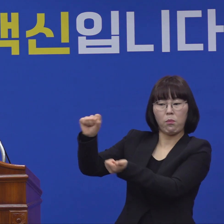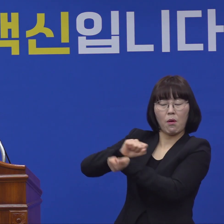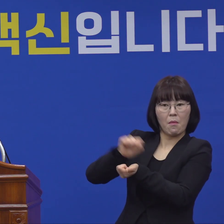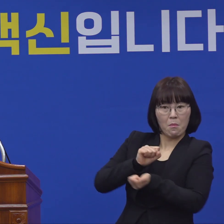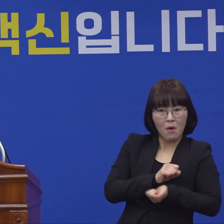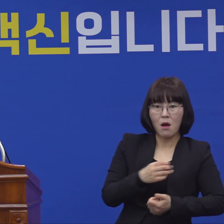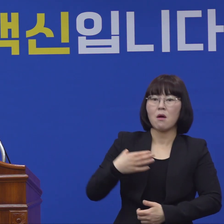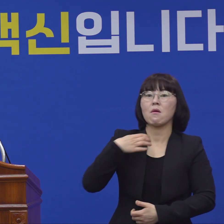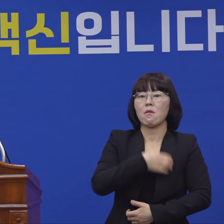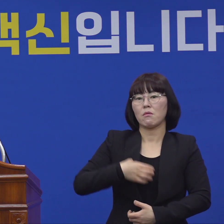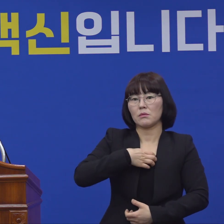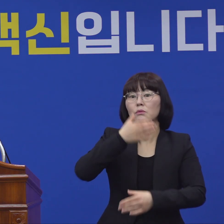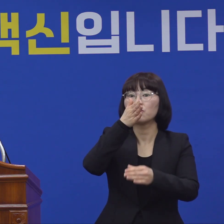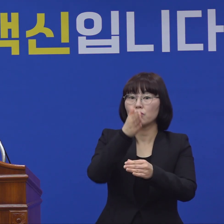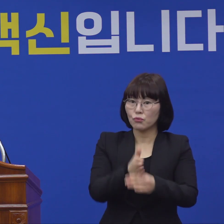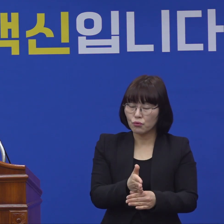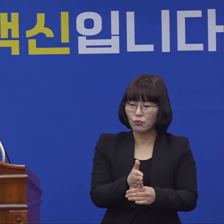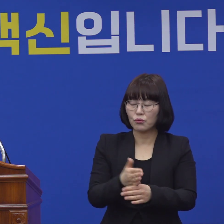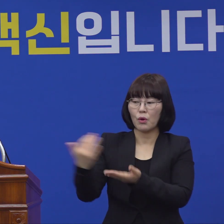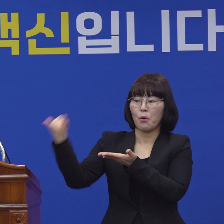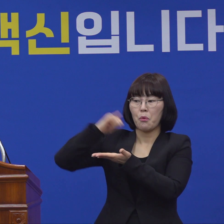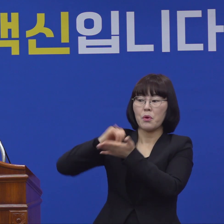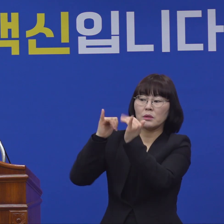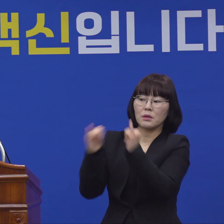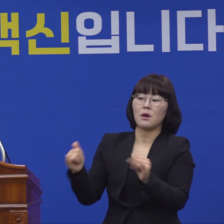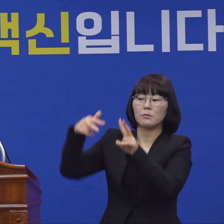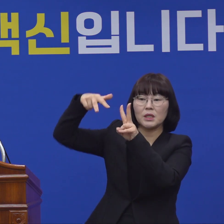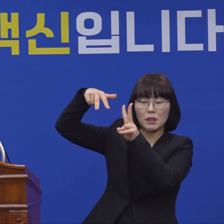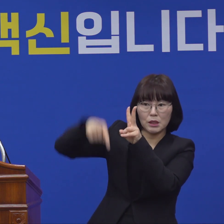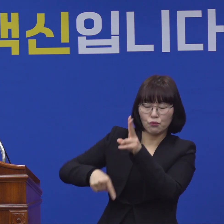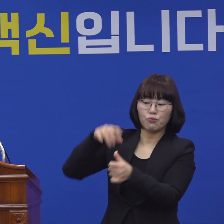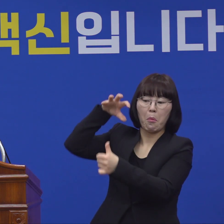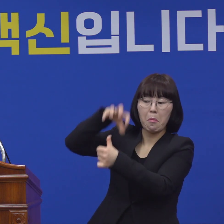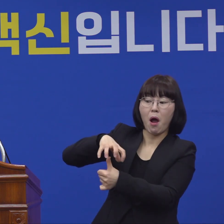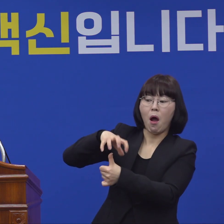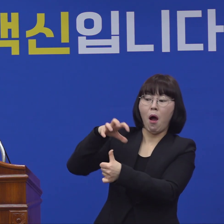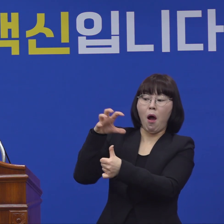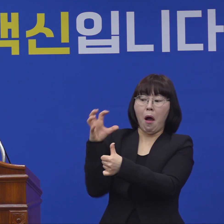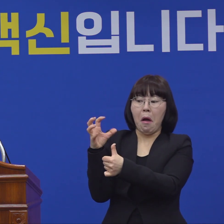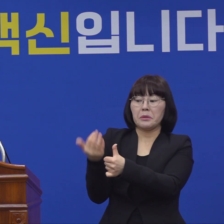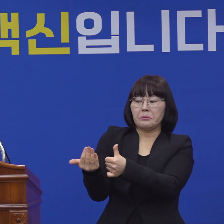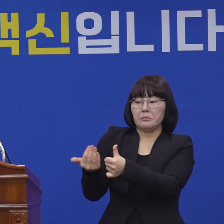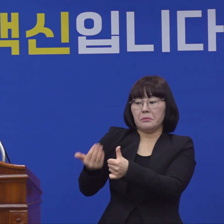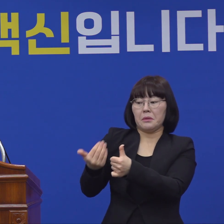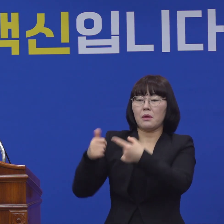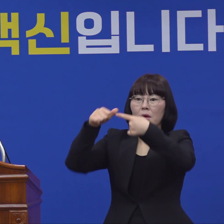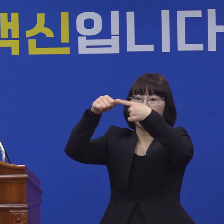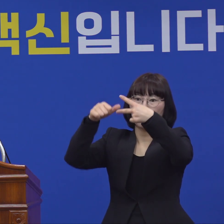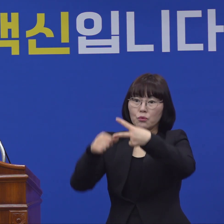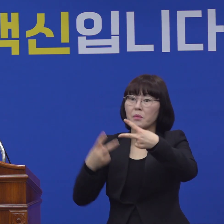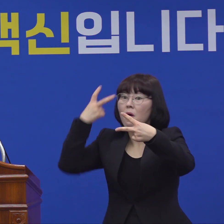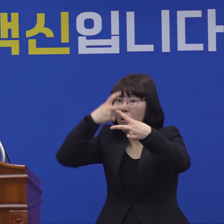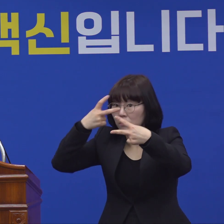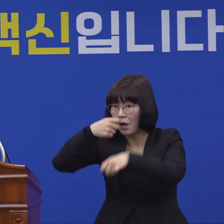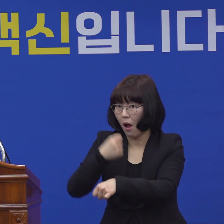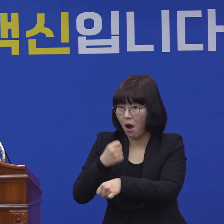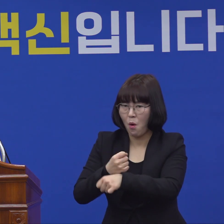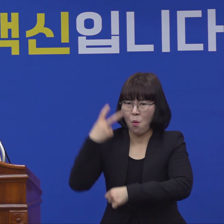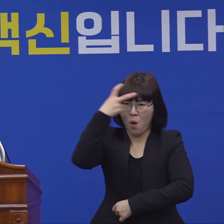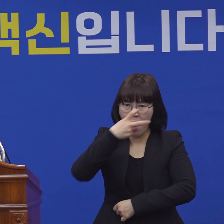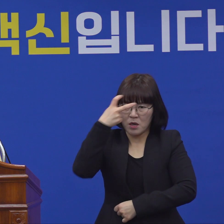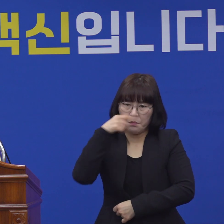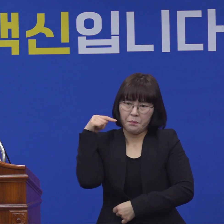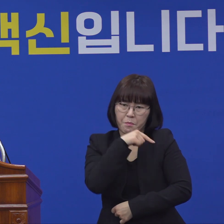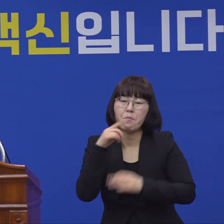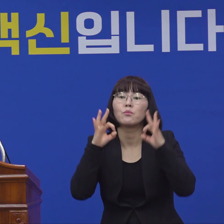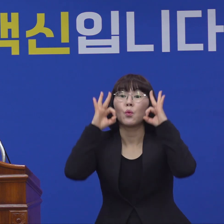대한 우려가 큰 만큼 이들에 대해 2주간의 자가격리 해제 전에 재검사를 실시하는 등 관리에 만전을